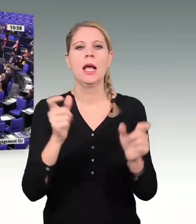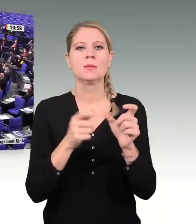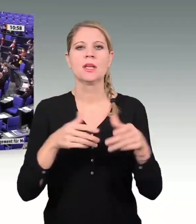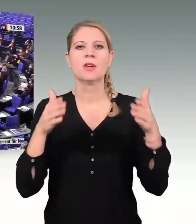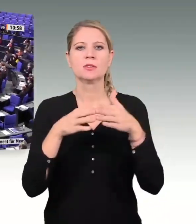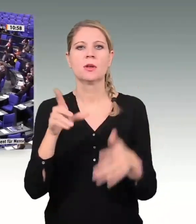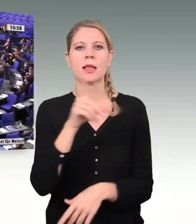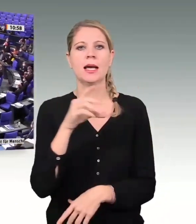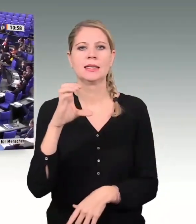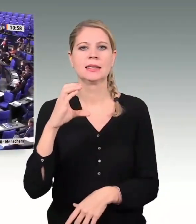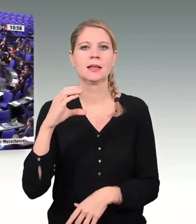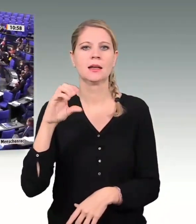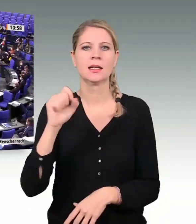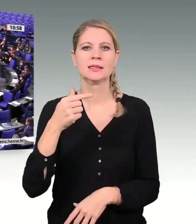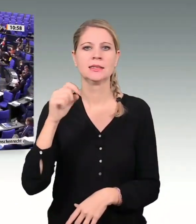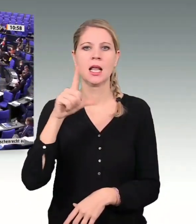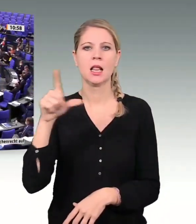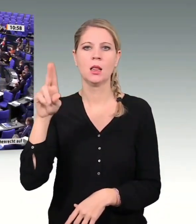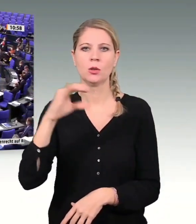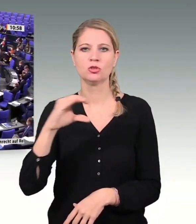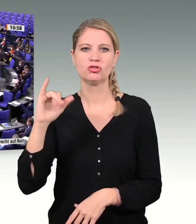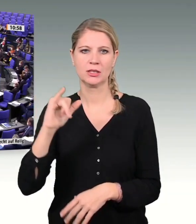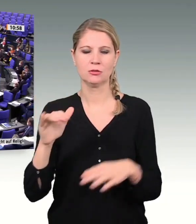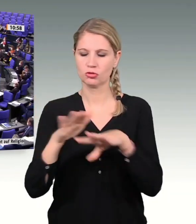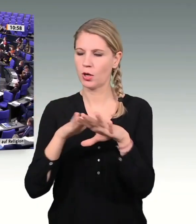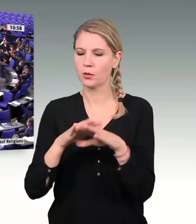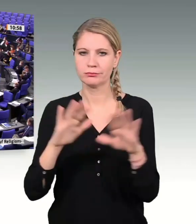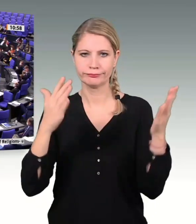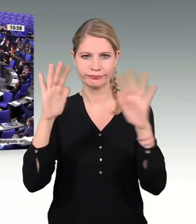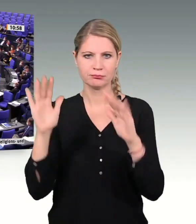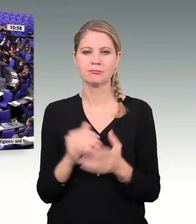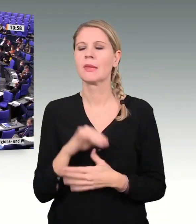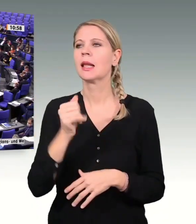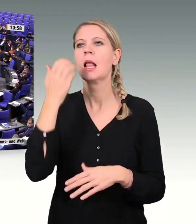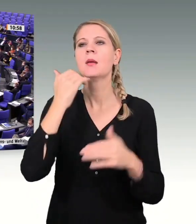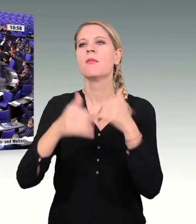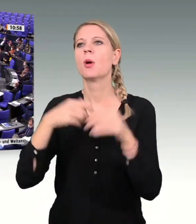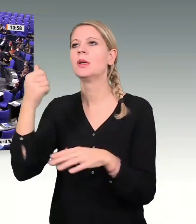Vielen Dank, Frau Präsidentin. Meine sehr verehrten Damen und Herren, liebe Kolleginnen und Kollegen!